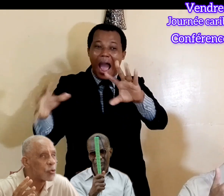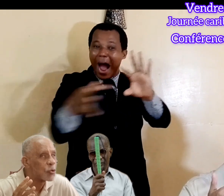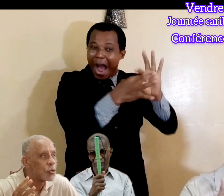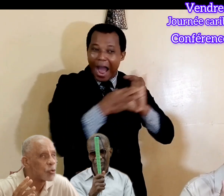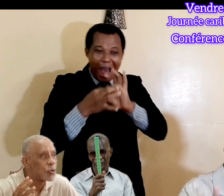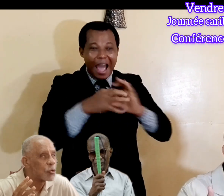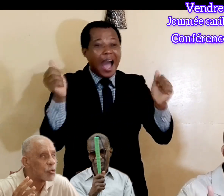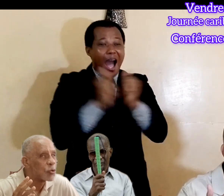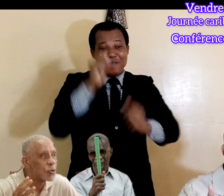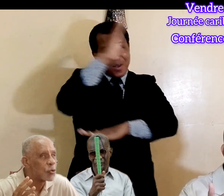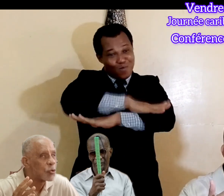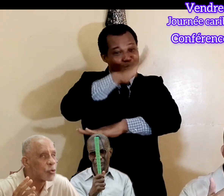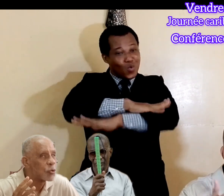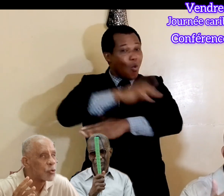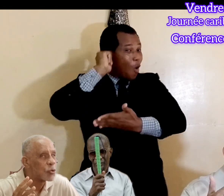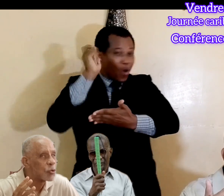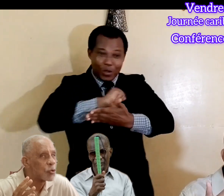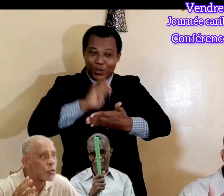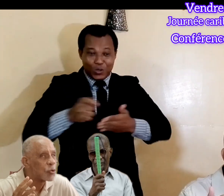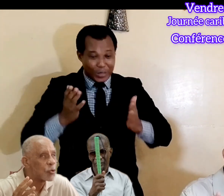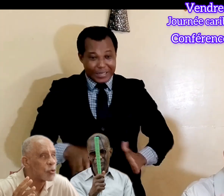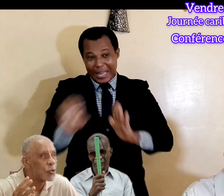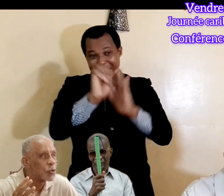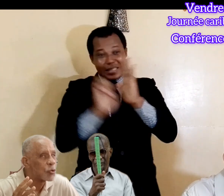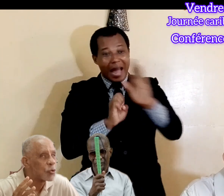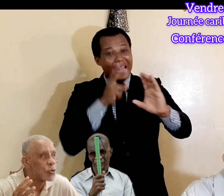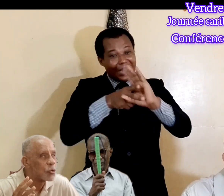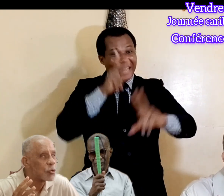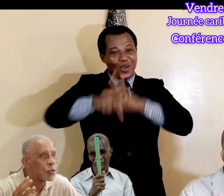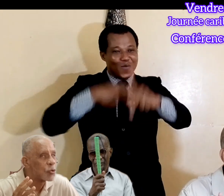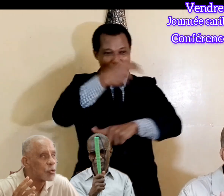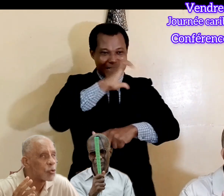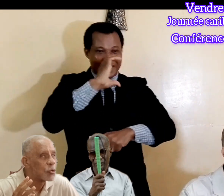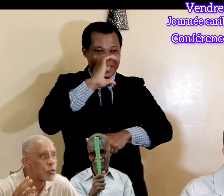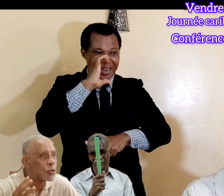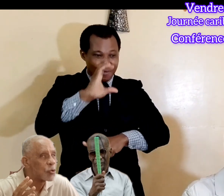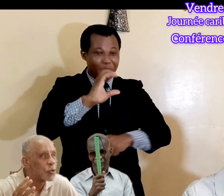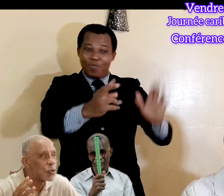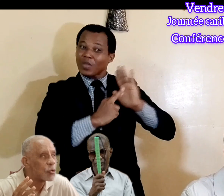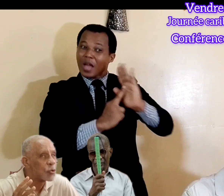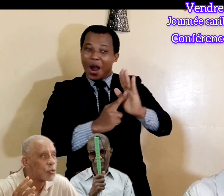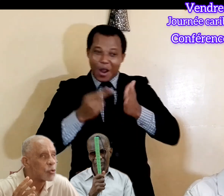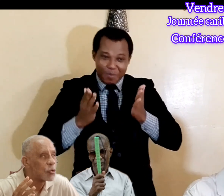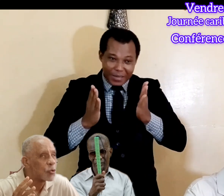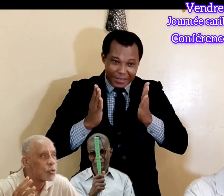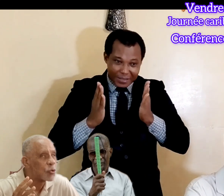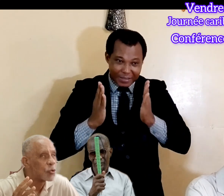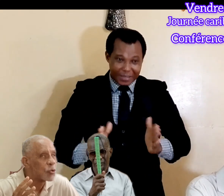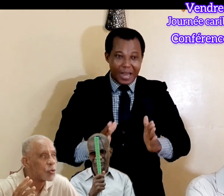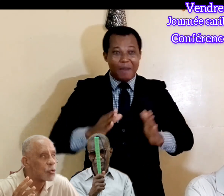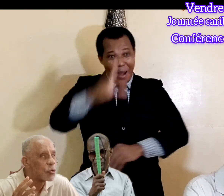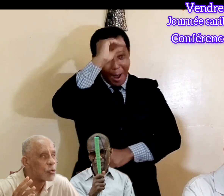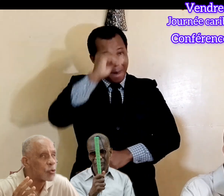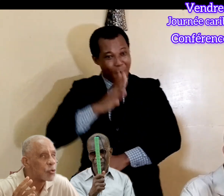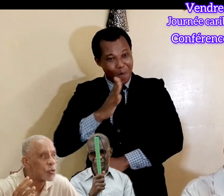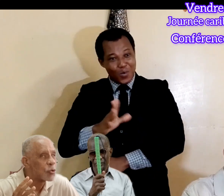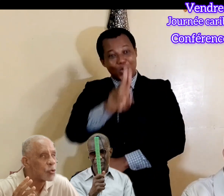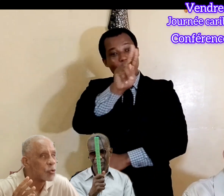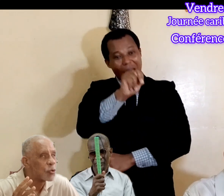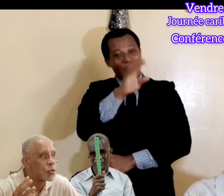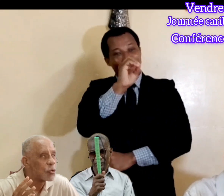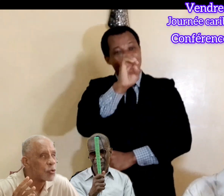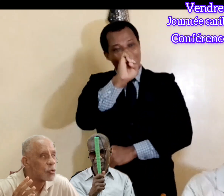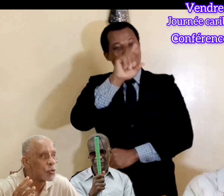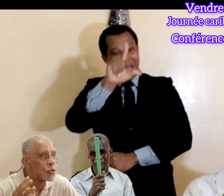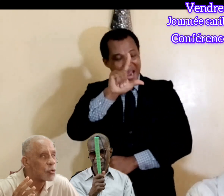avec les numéros du secrétaire d'État, l'intégration des personnes handicapées, représenté dans la civile de France, le mémoriel, le